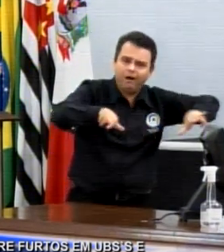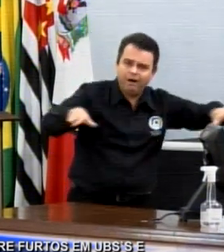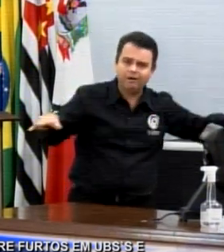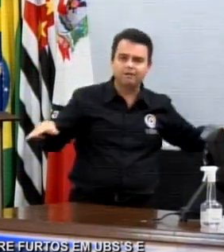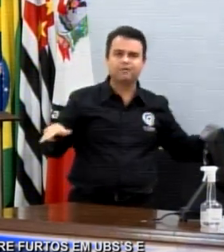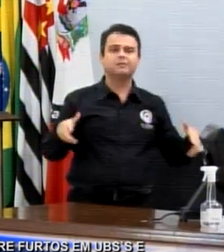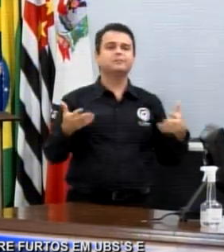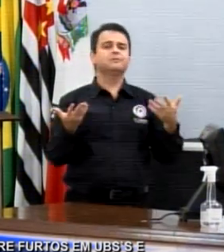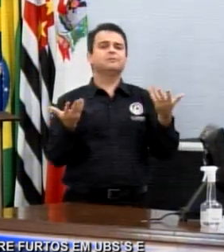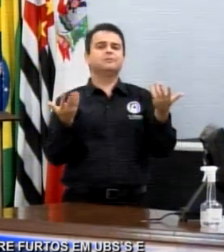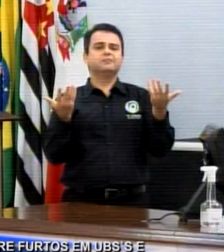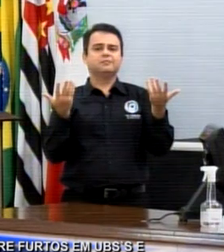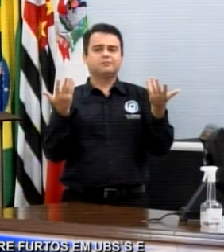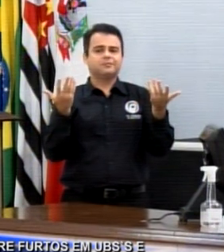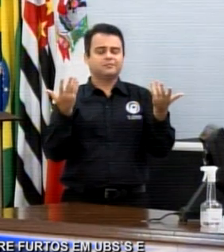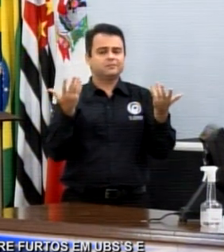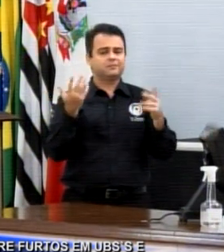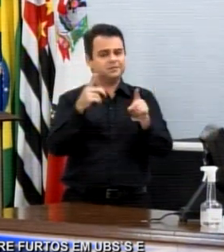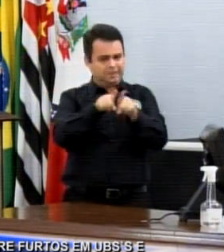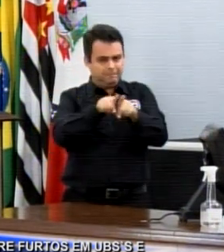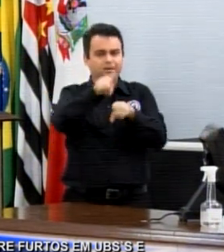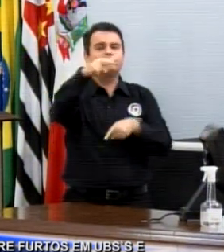Moura das emendas.